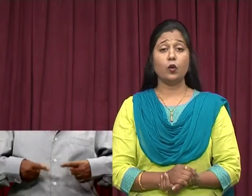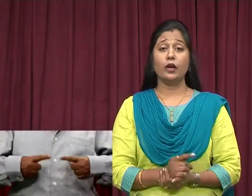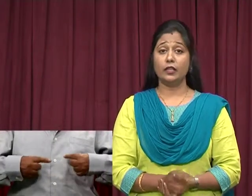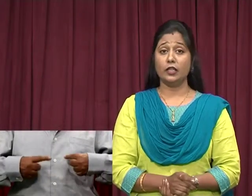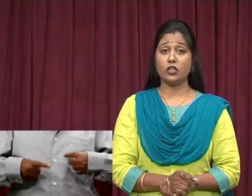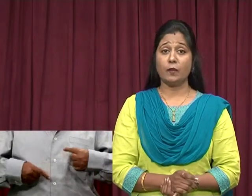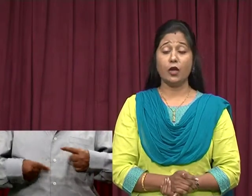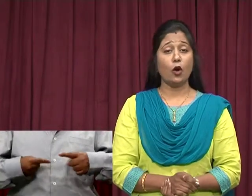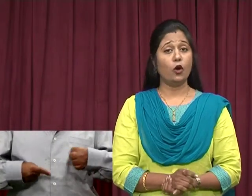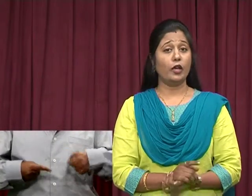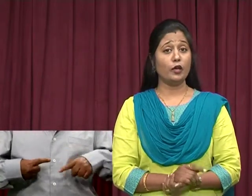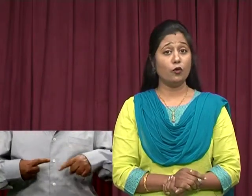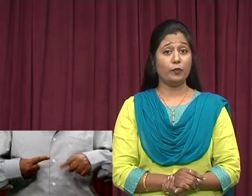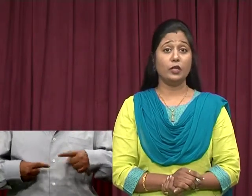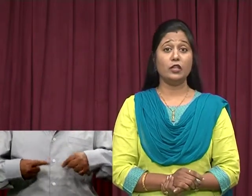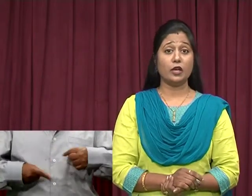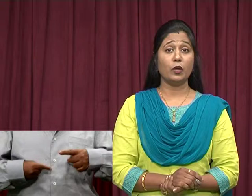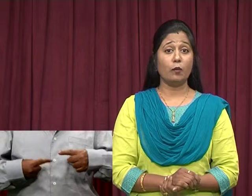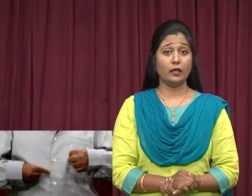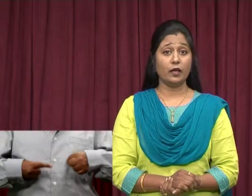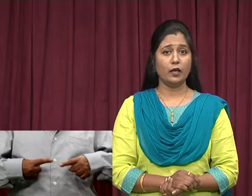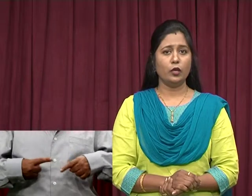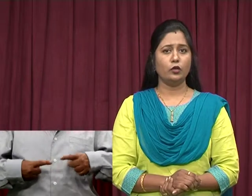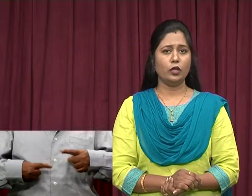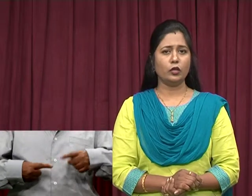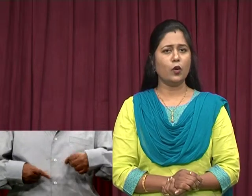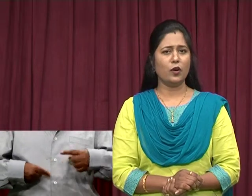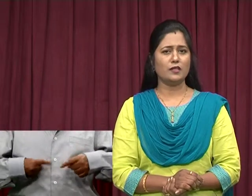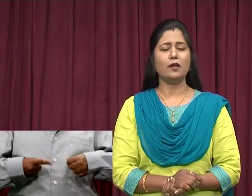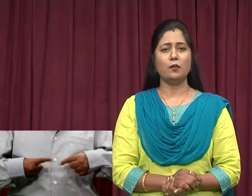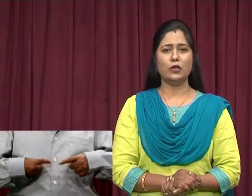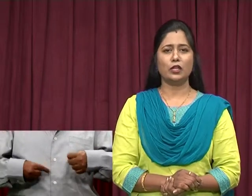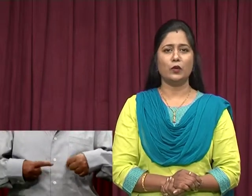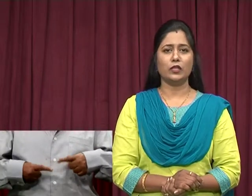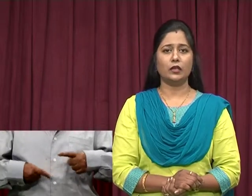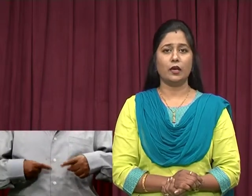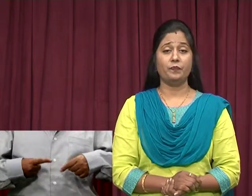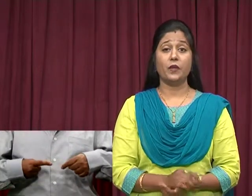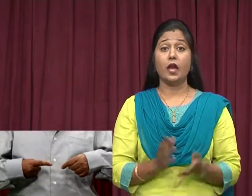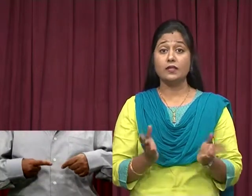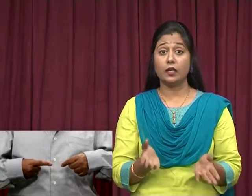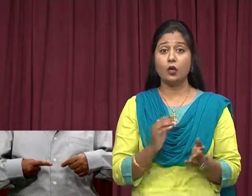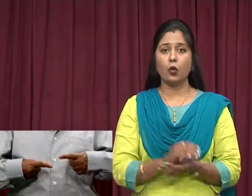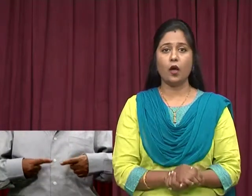को घड़ी की दिशा में और एक को विप्रिद दिशा में घुमाते हैं तो ये थोड़ा सा मुश्किल हो जाता है ऐसा क्यूं हुआ?